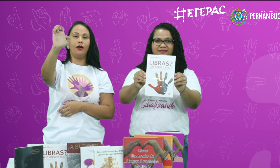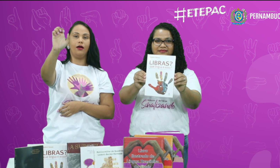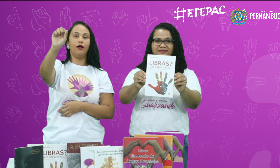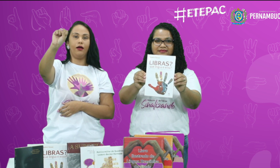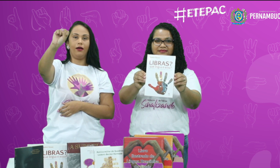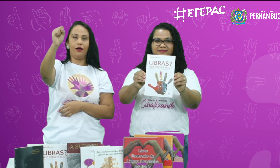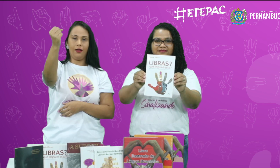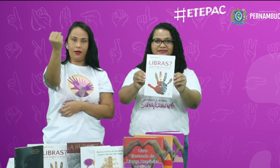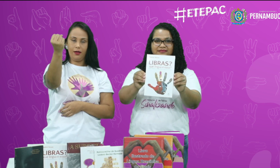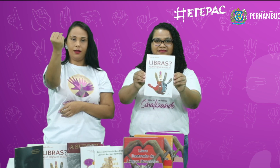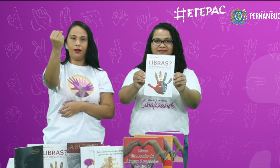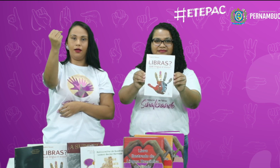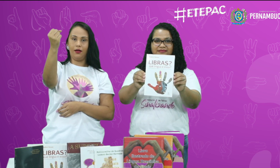Miguel Batista.